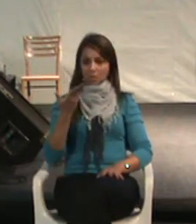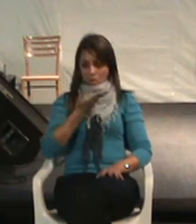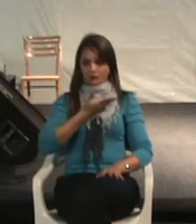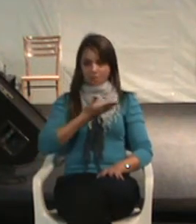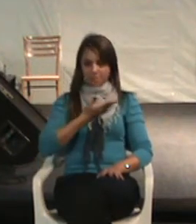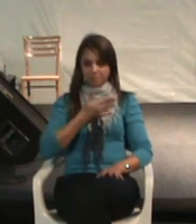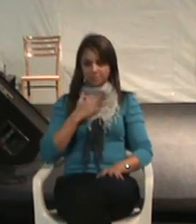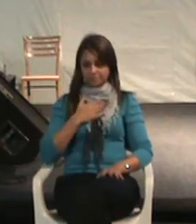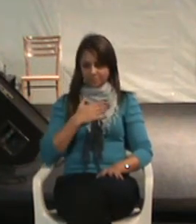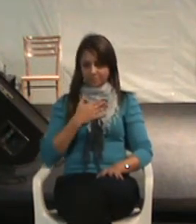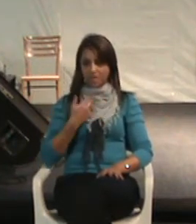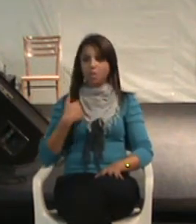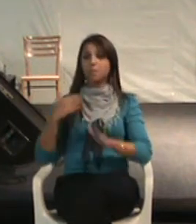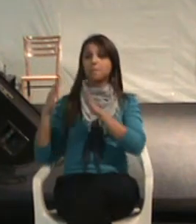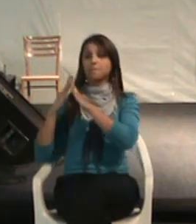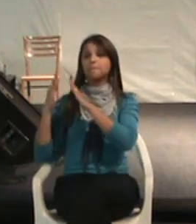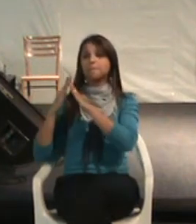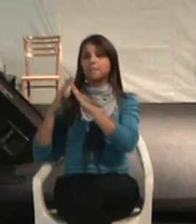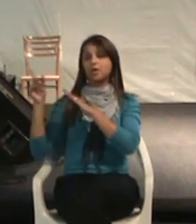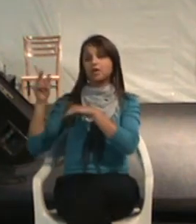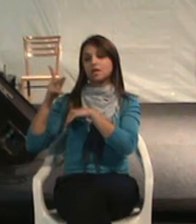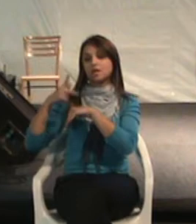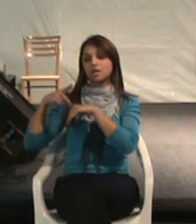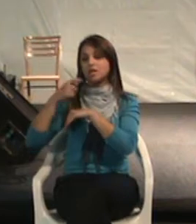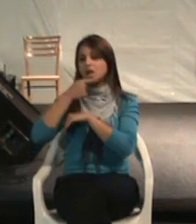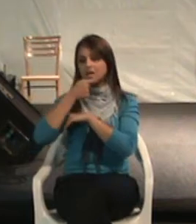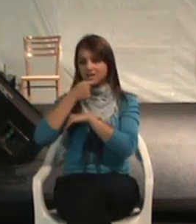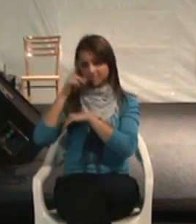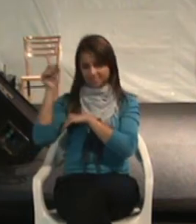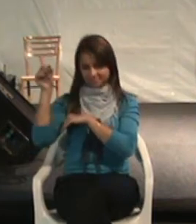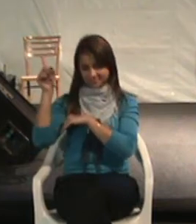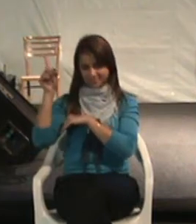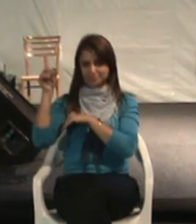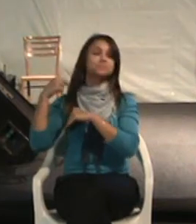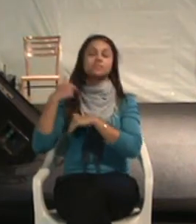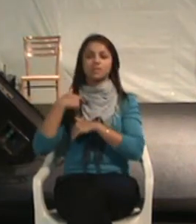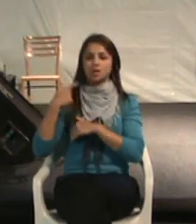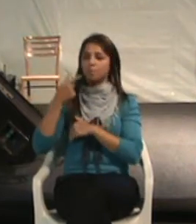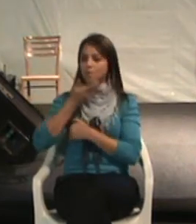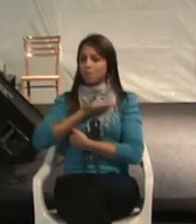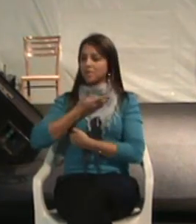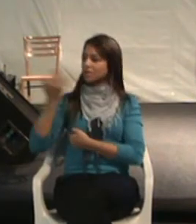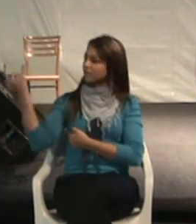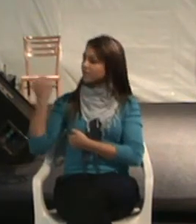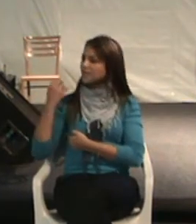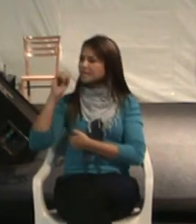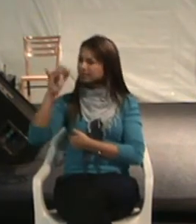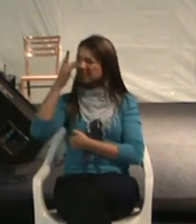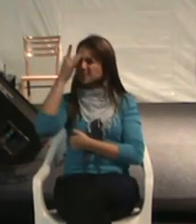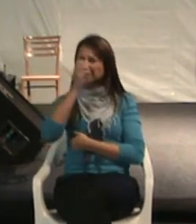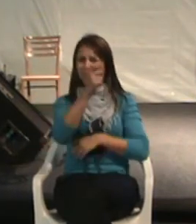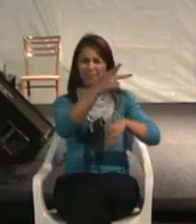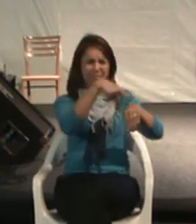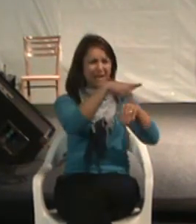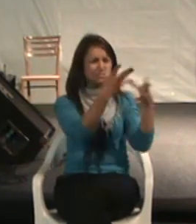eu morei um tempo na Inglaterra, ele sempre dizia assim, que como um país tem muita lei,